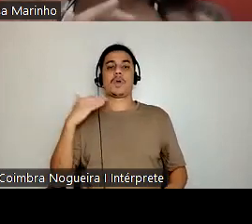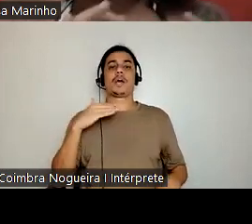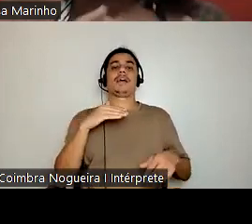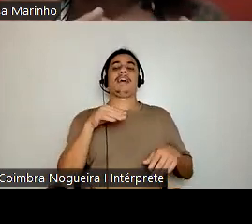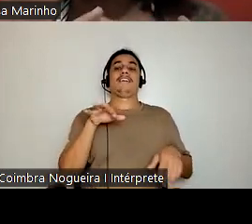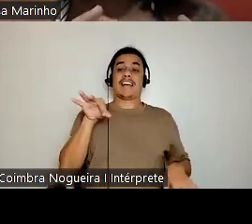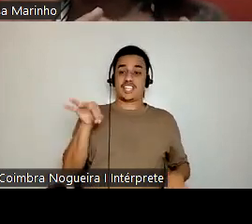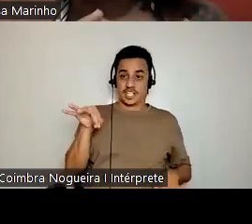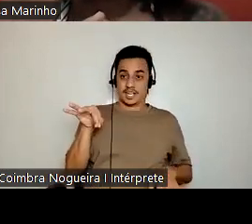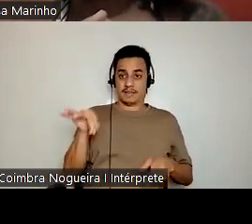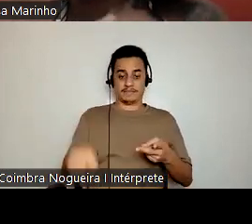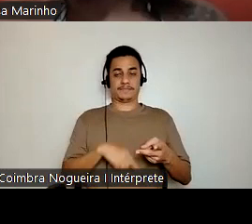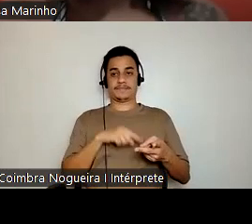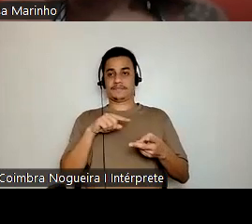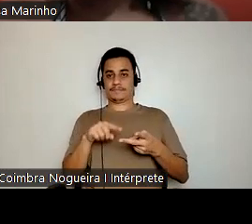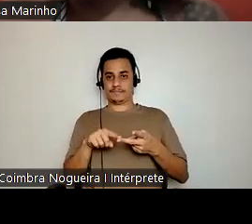1974.